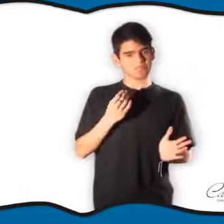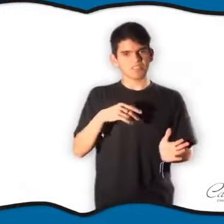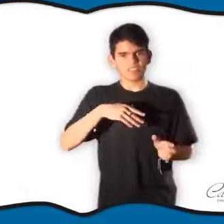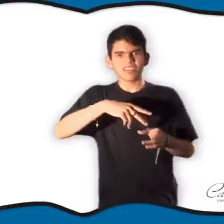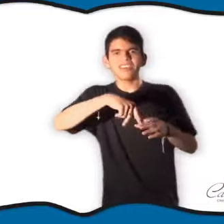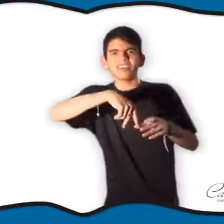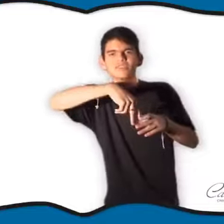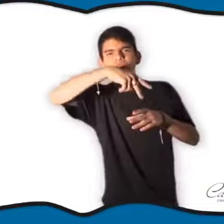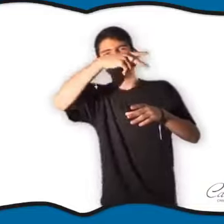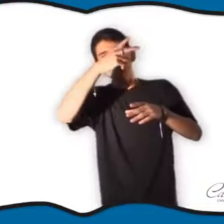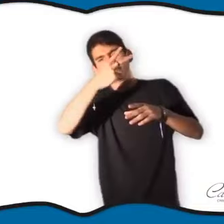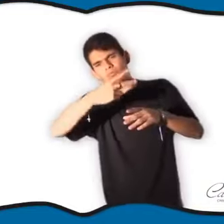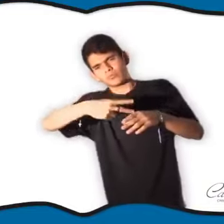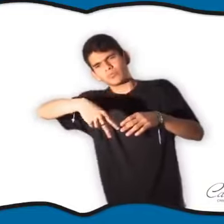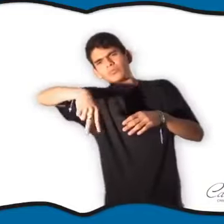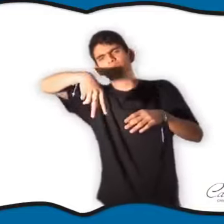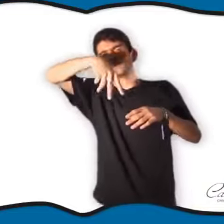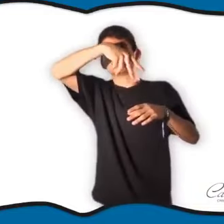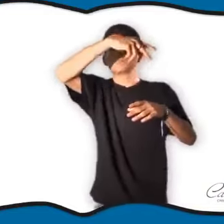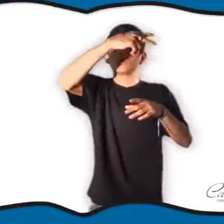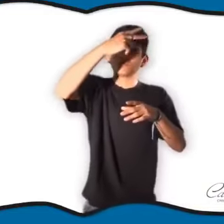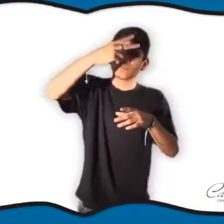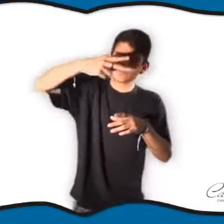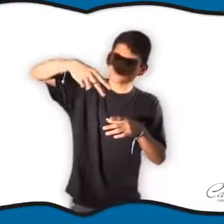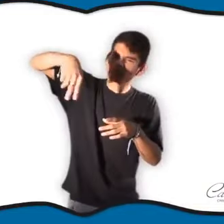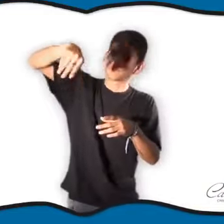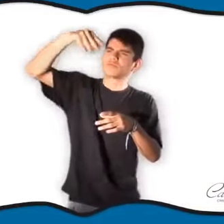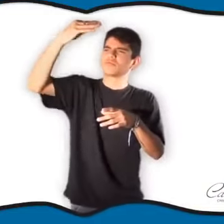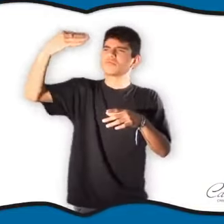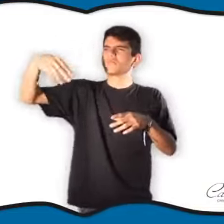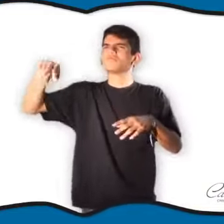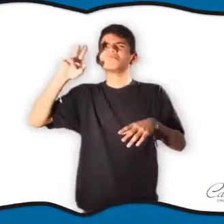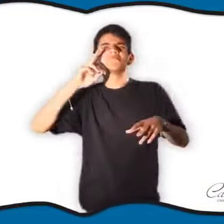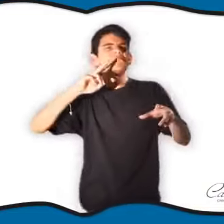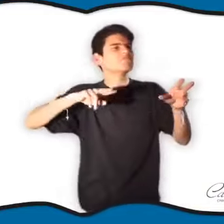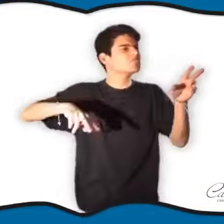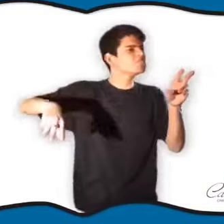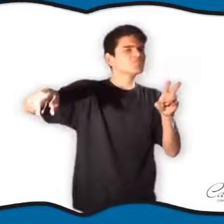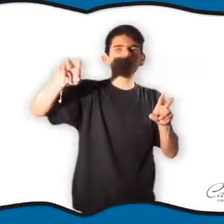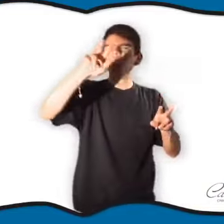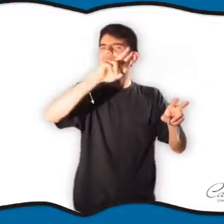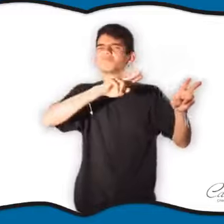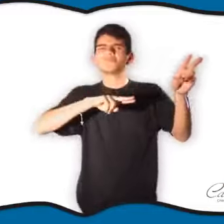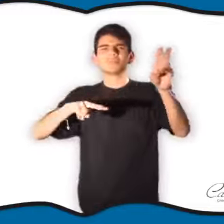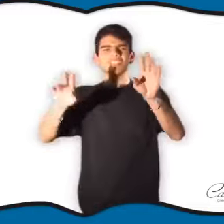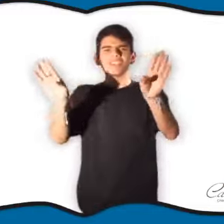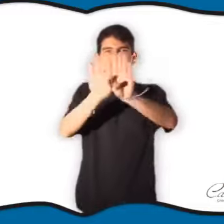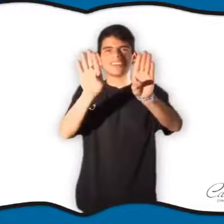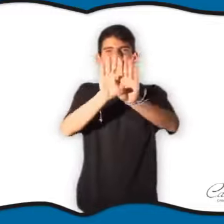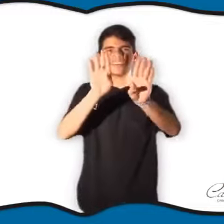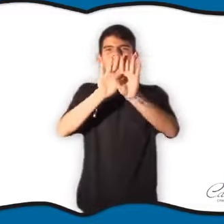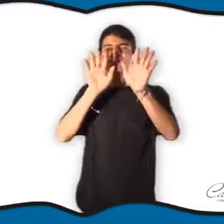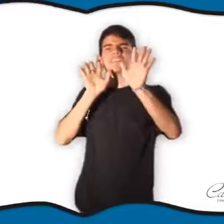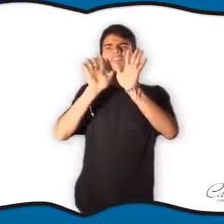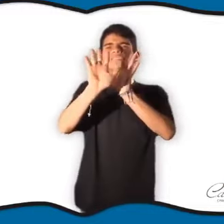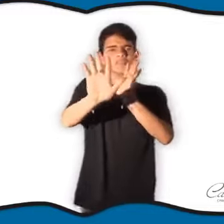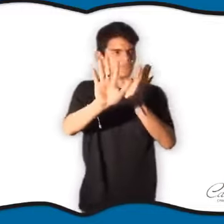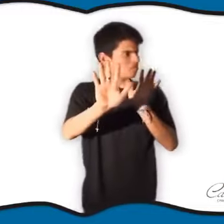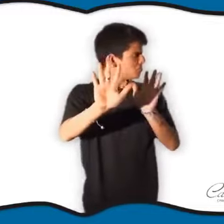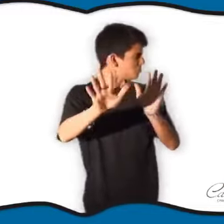cuerpo. ¿Qué será? Pensó. Era el espíritu que había decidido salir a dar un paseo. Cuando pasó por la puerta del cementerio